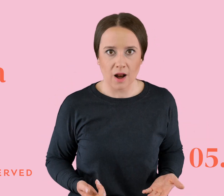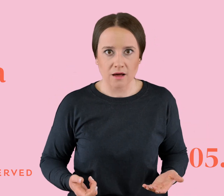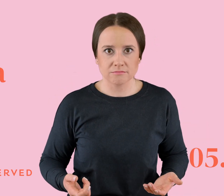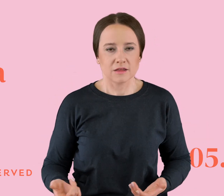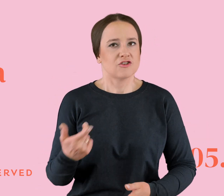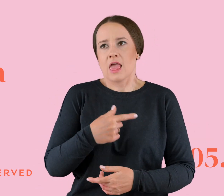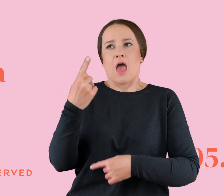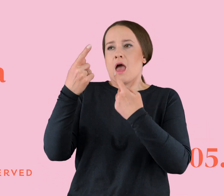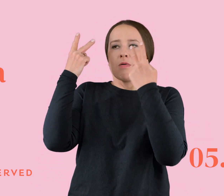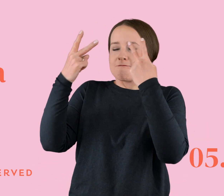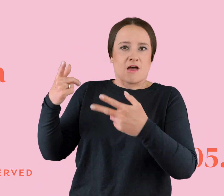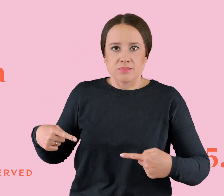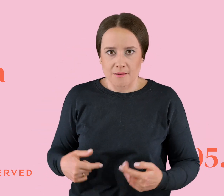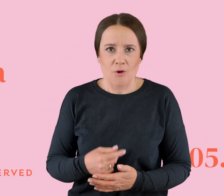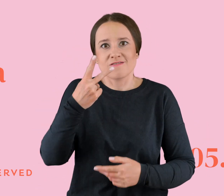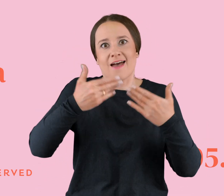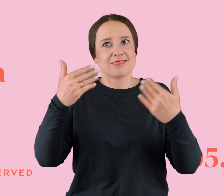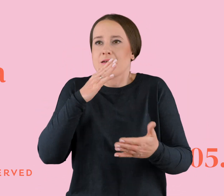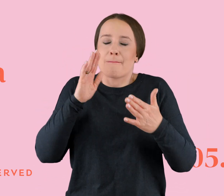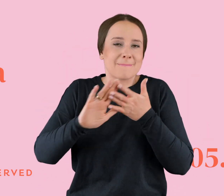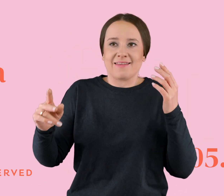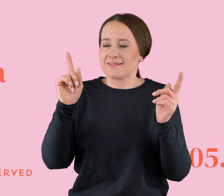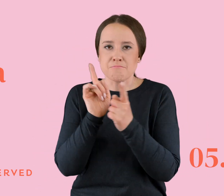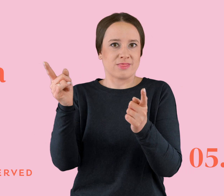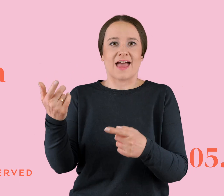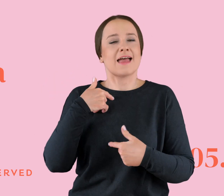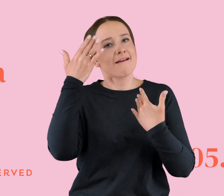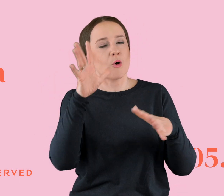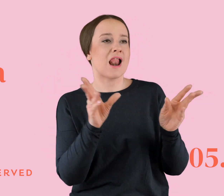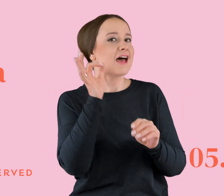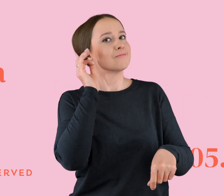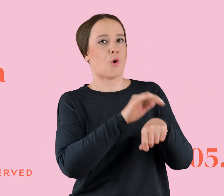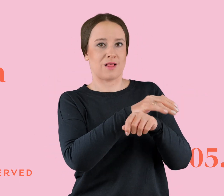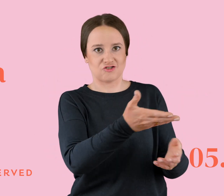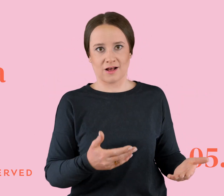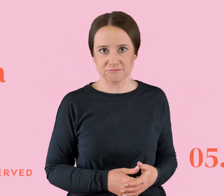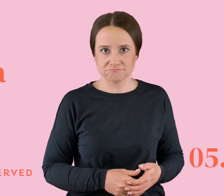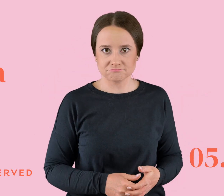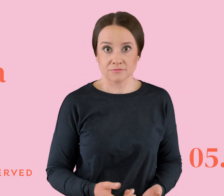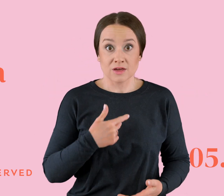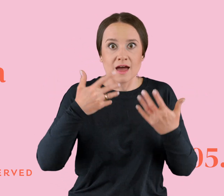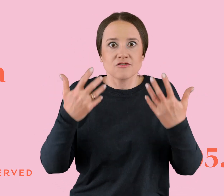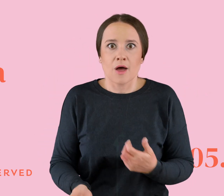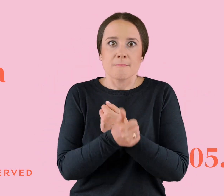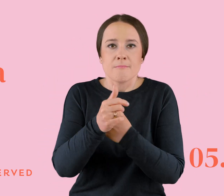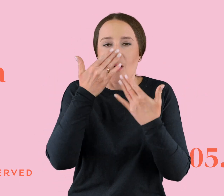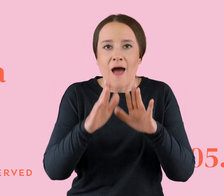liczę. Że już my się nie widzieliśmy dwa dni, a ja sobie wolę oczywiście spędzić czas z koleżaneczkami. I ja mu bardzo chciałam udowadniać, że on jestem na tym pierwszym miejscu.